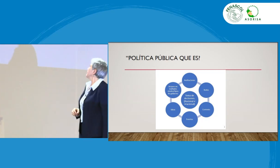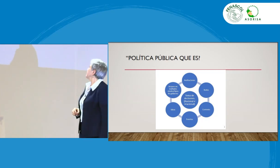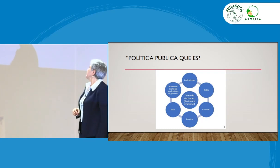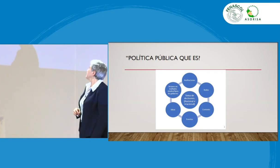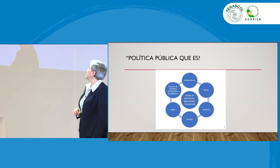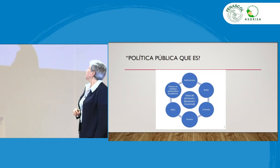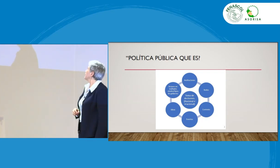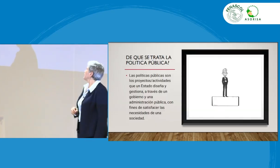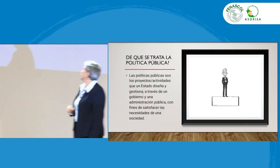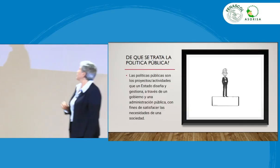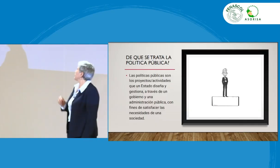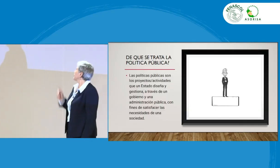Esta.